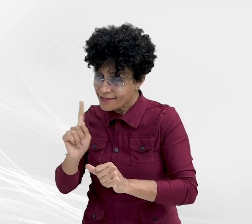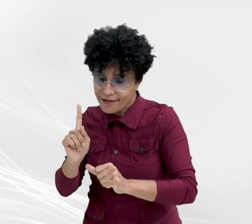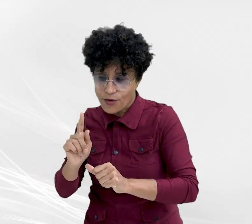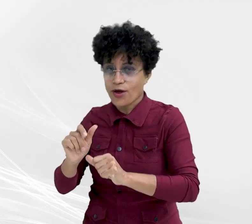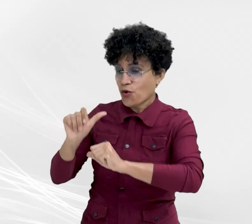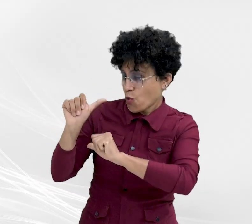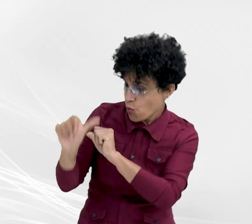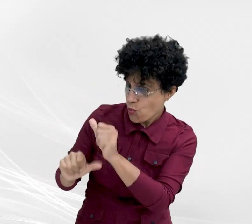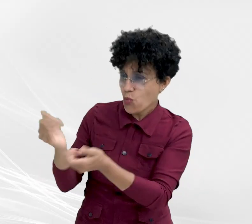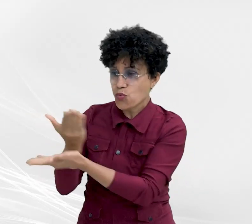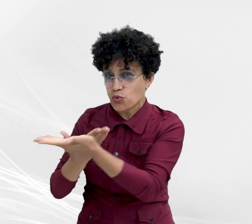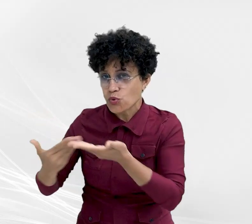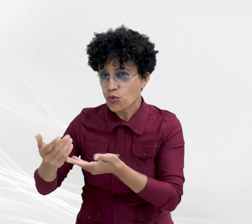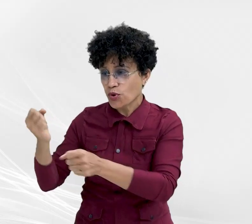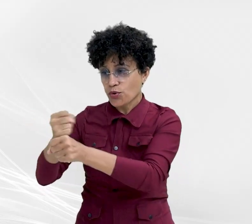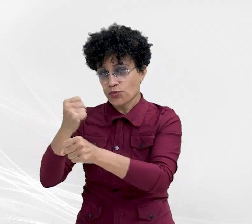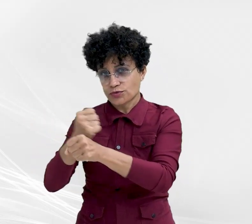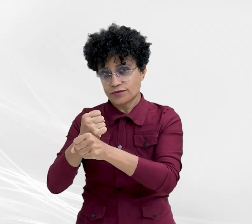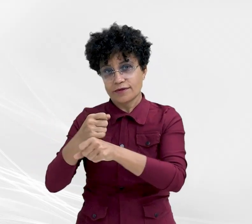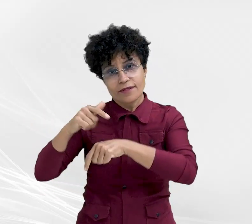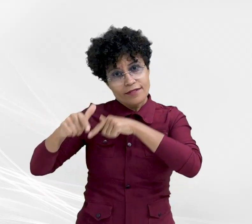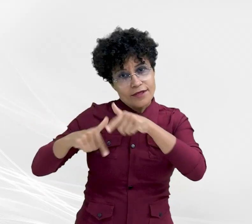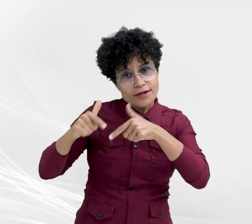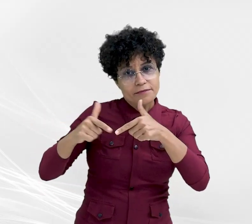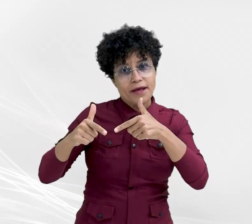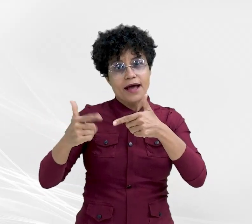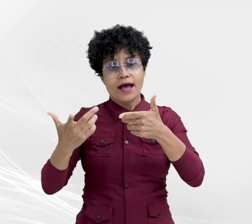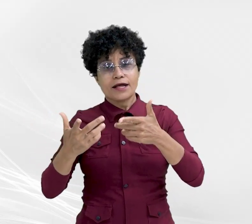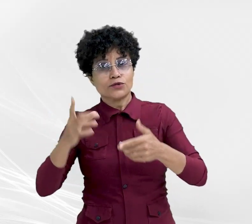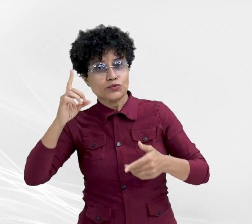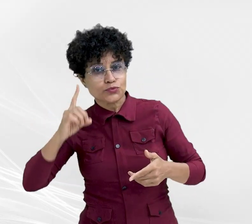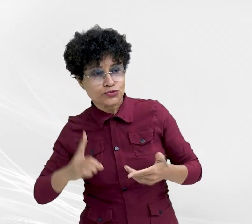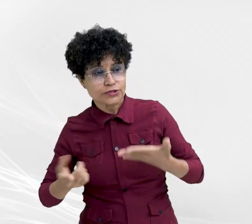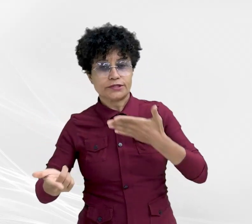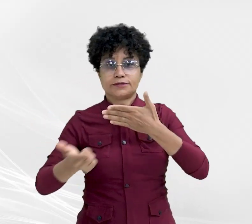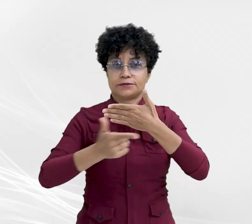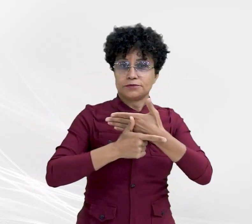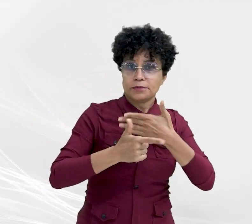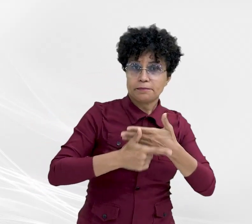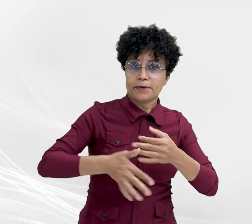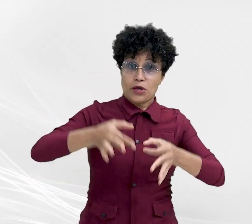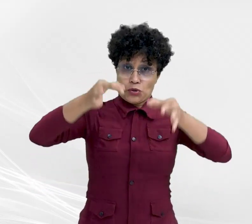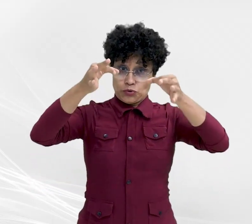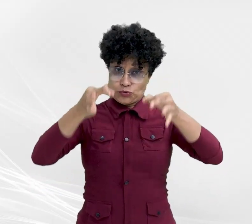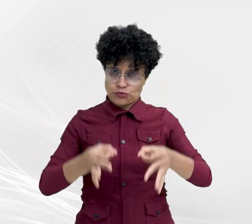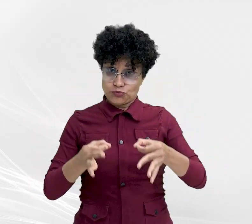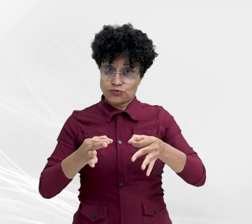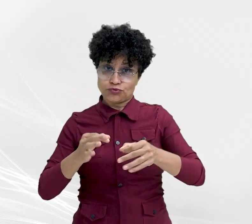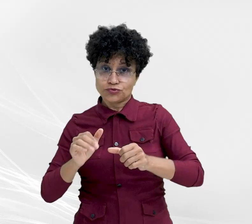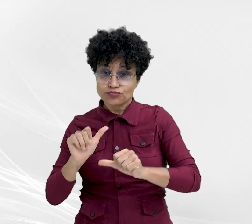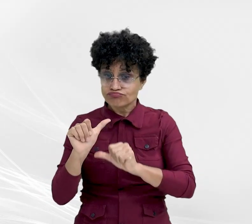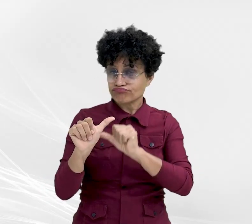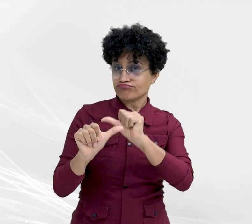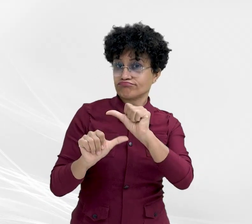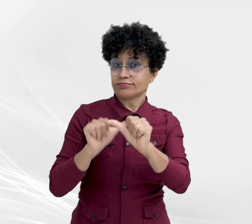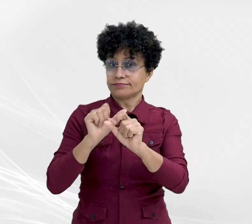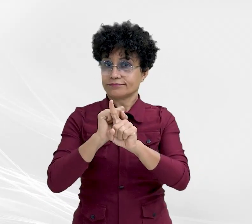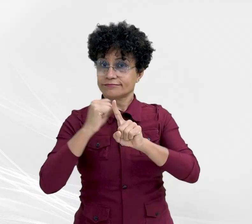Então aquele trabalho lá, do papel, do direito, da justiça, se tornou um fato social relevante. Fecha